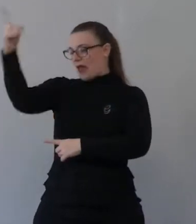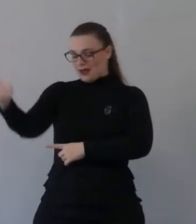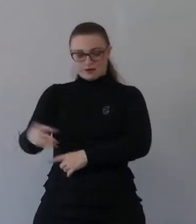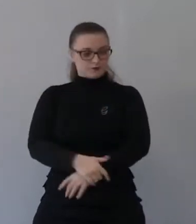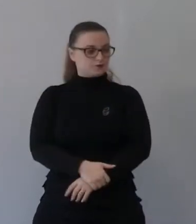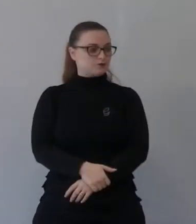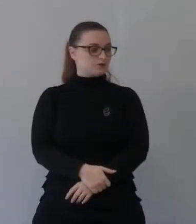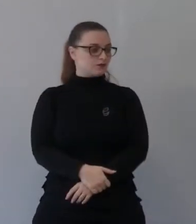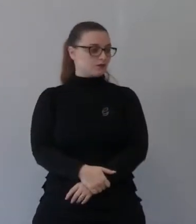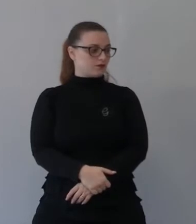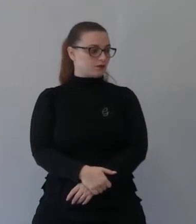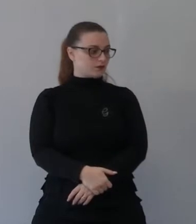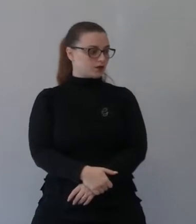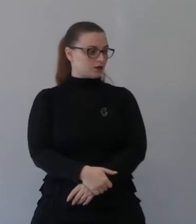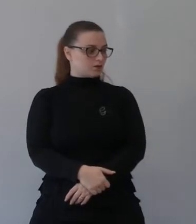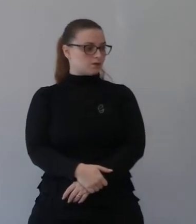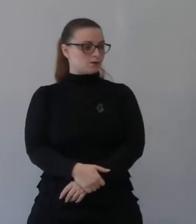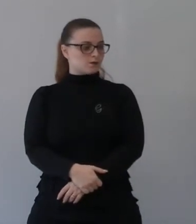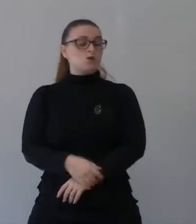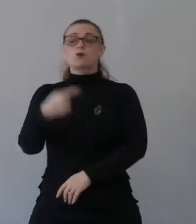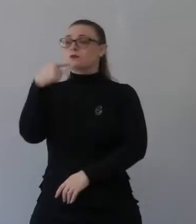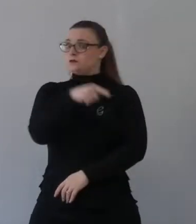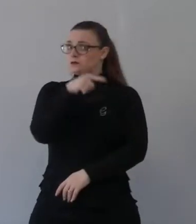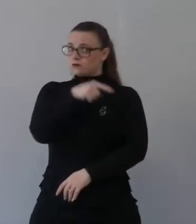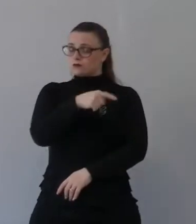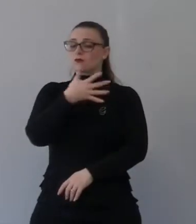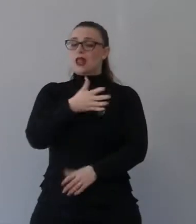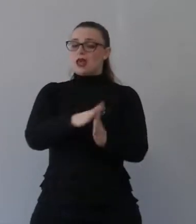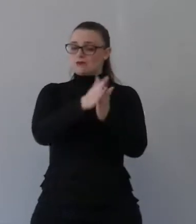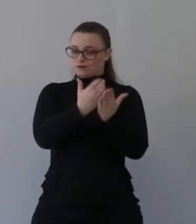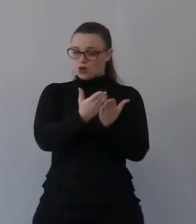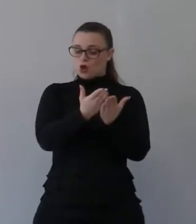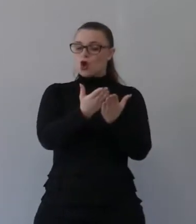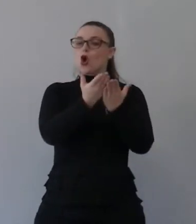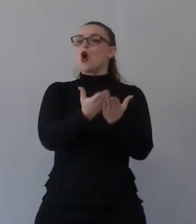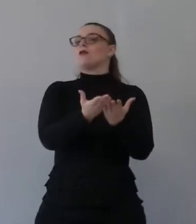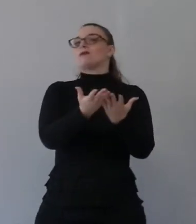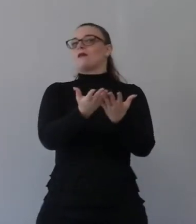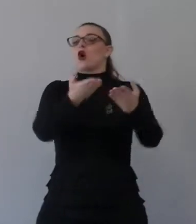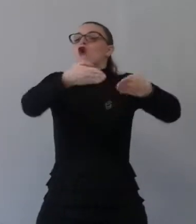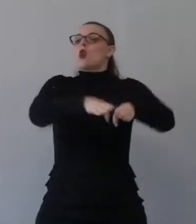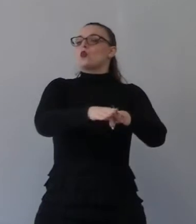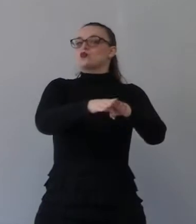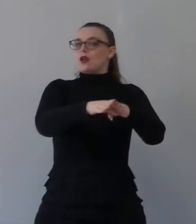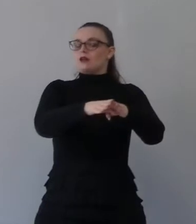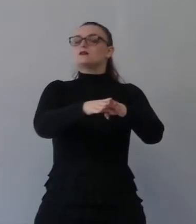libro si chiude spiegando che Isaia aveva parlato di